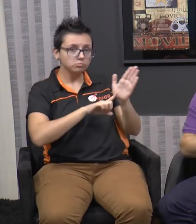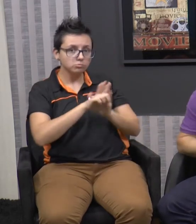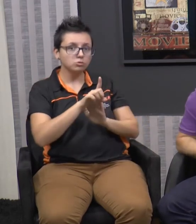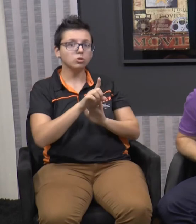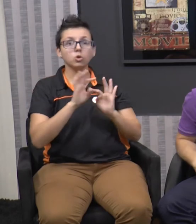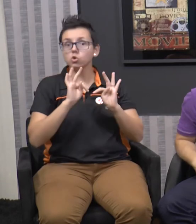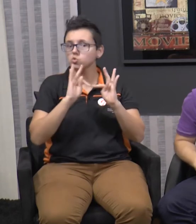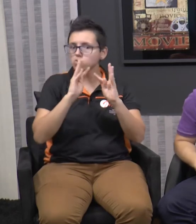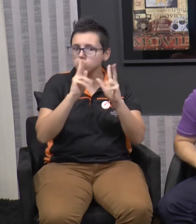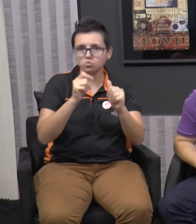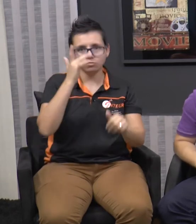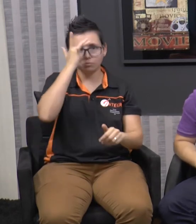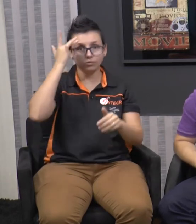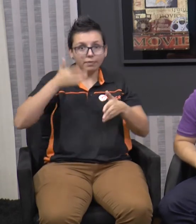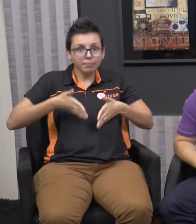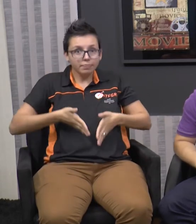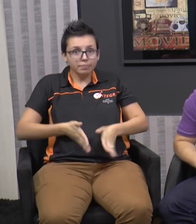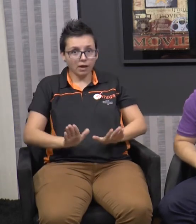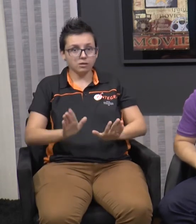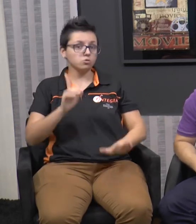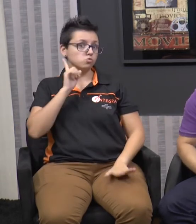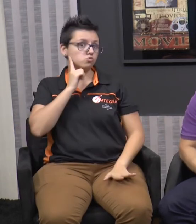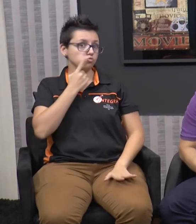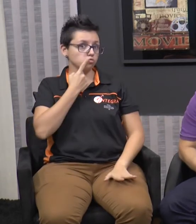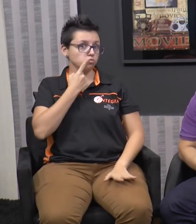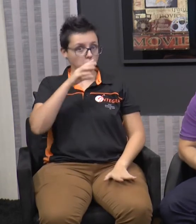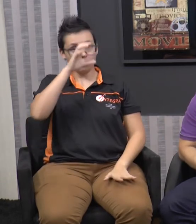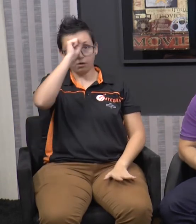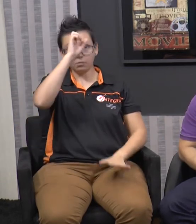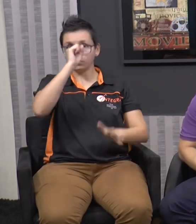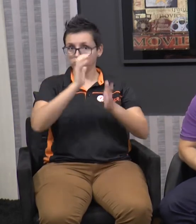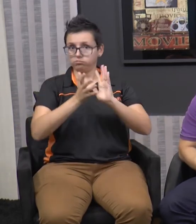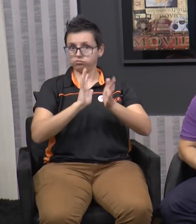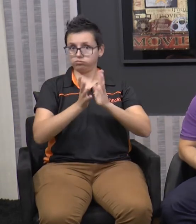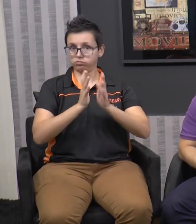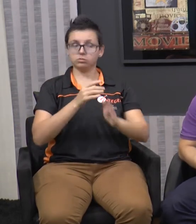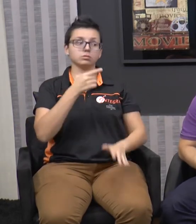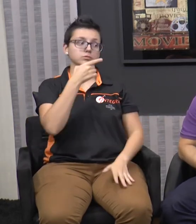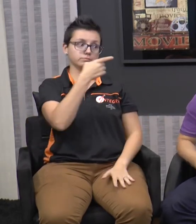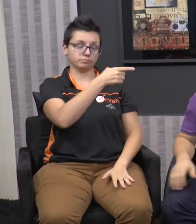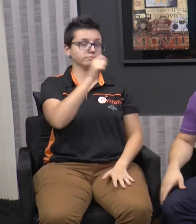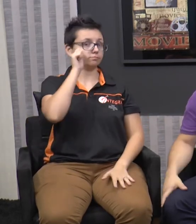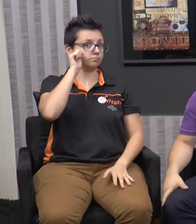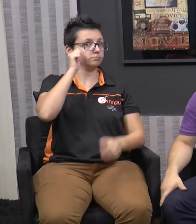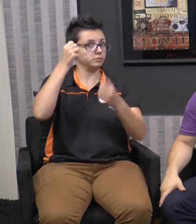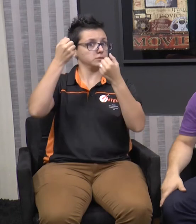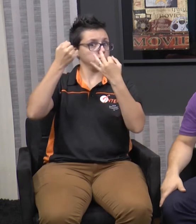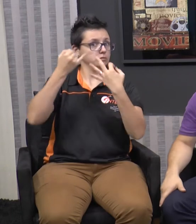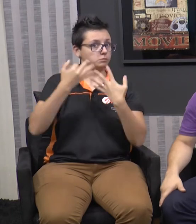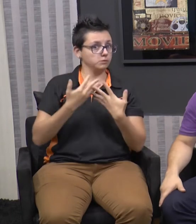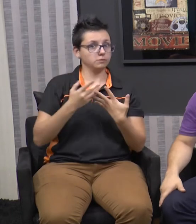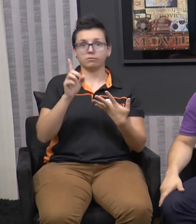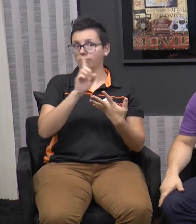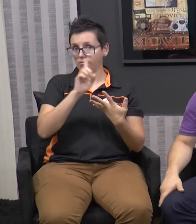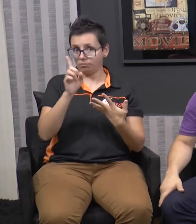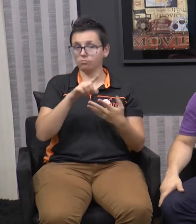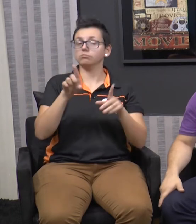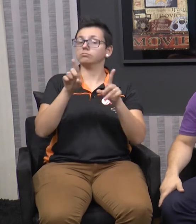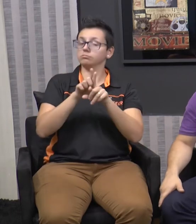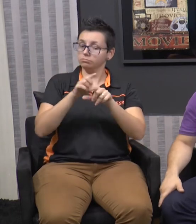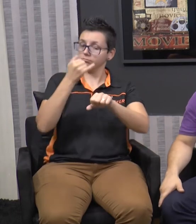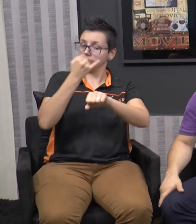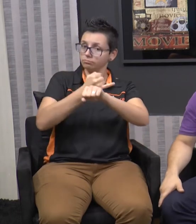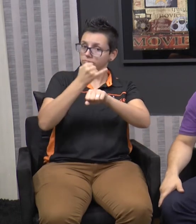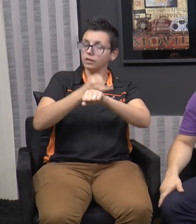Libras? Não, nem todos. Que é um outro papel que nós fazemos também, que é ensinar a Libras. Porque o que acontece? Em casa,